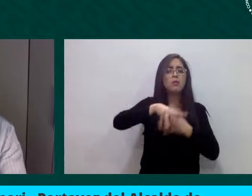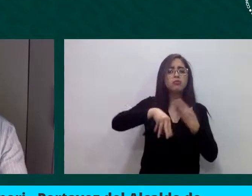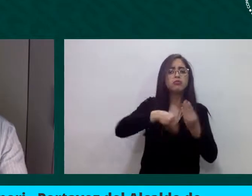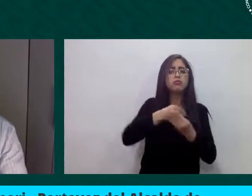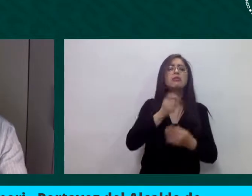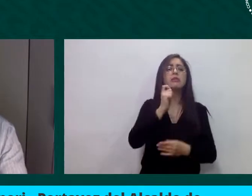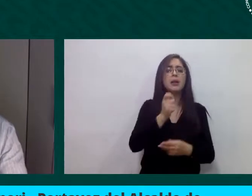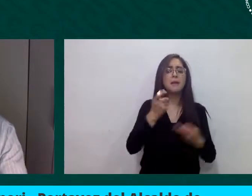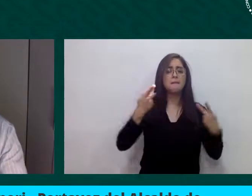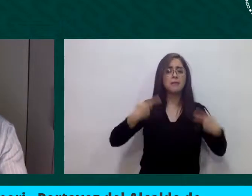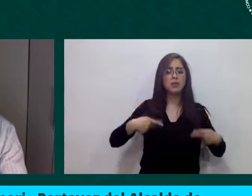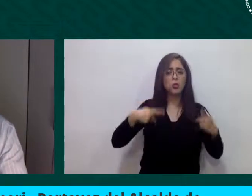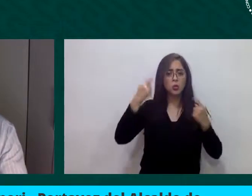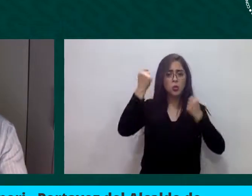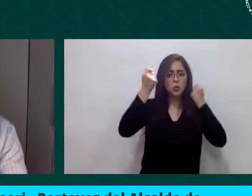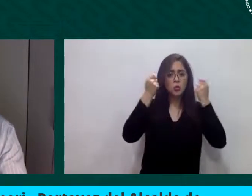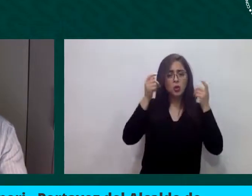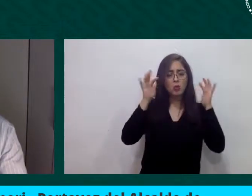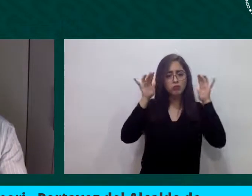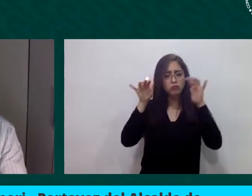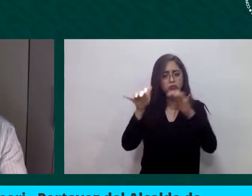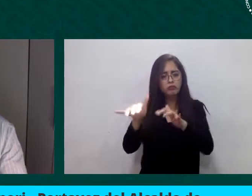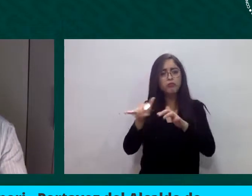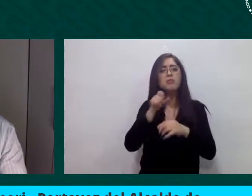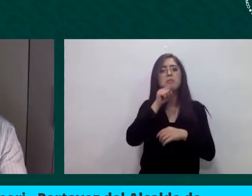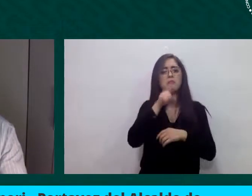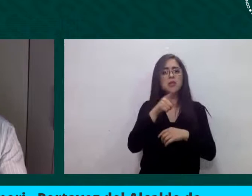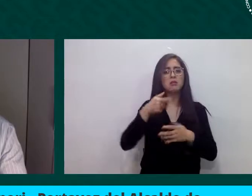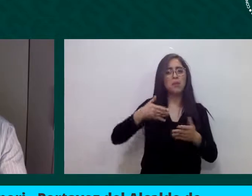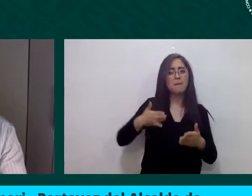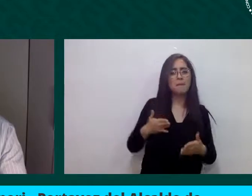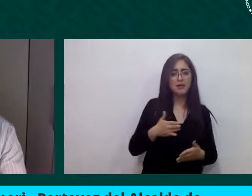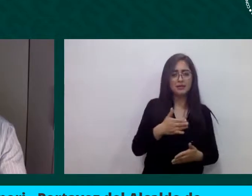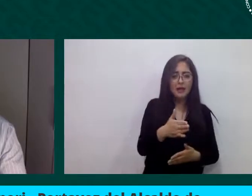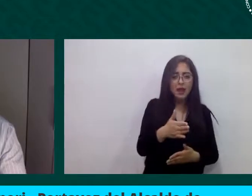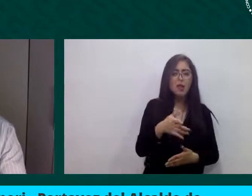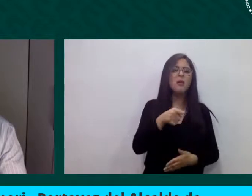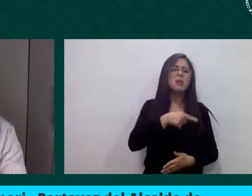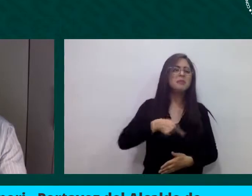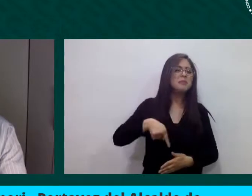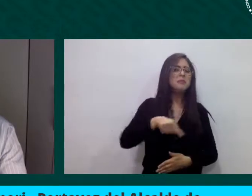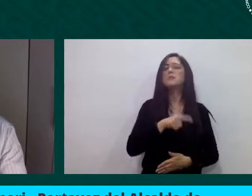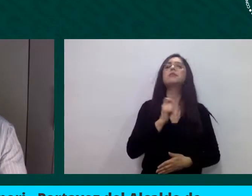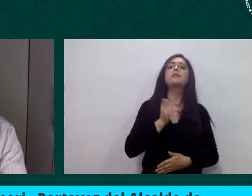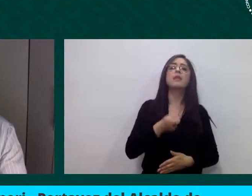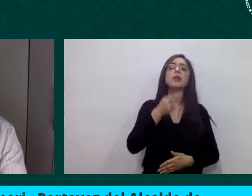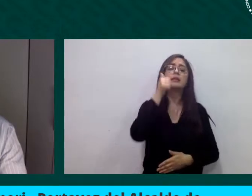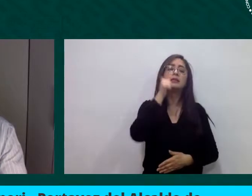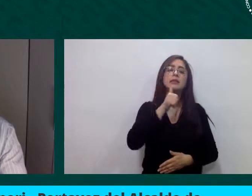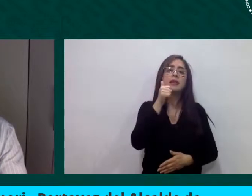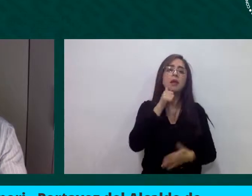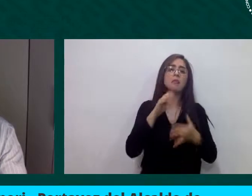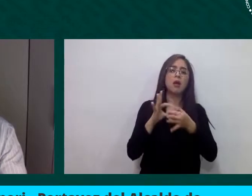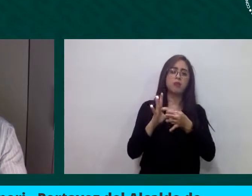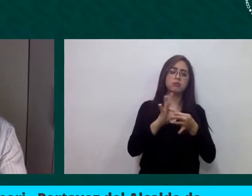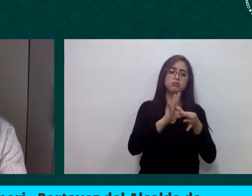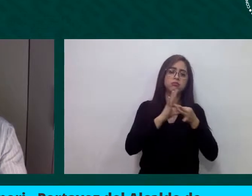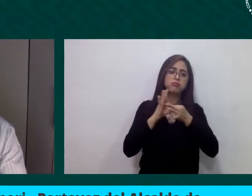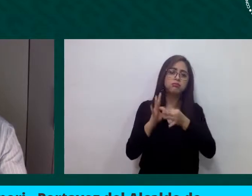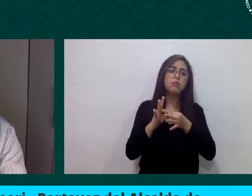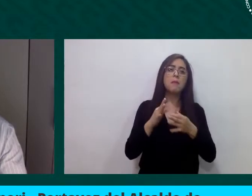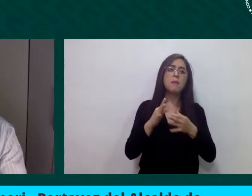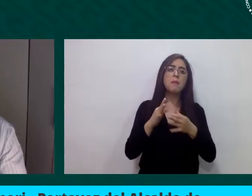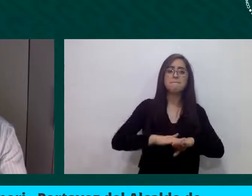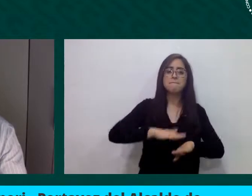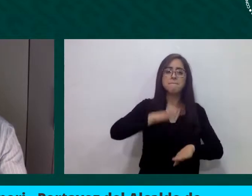relación a la acogida y a la solidariedad, así como al impacto de los flujos migratorios